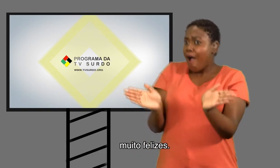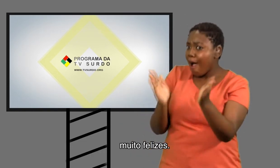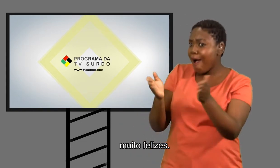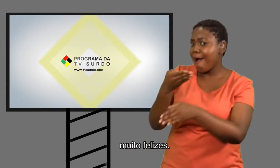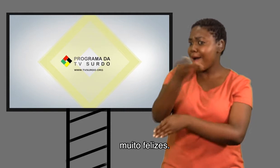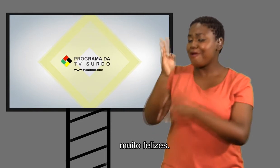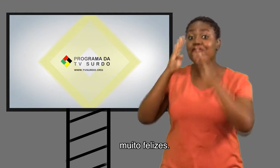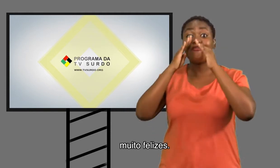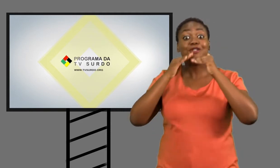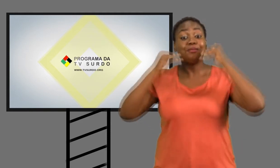felizes.